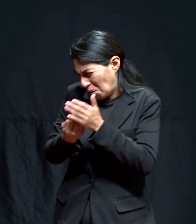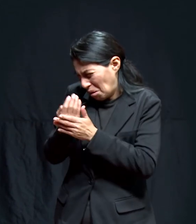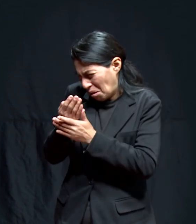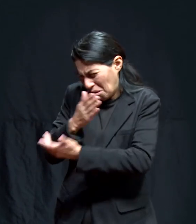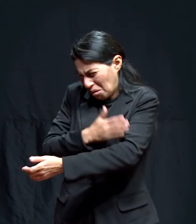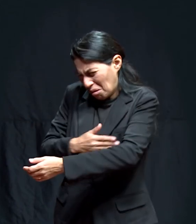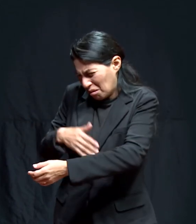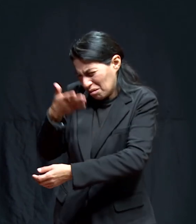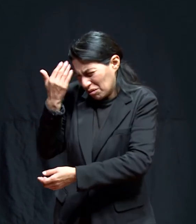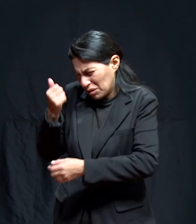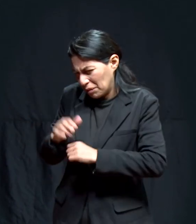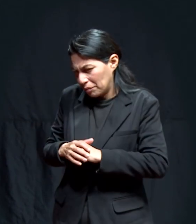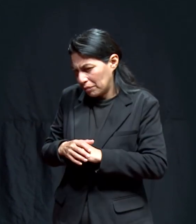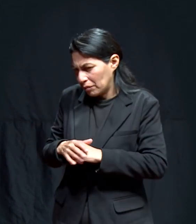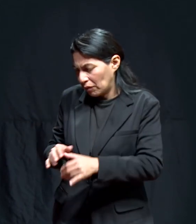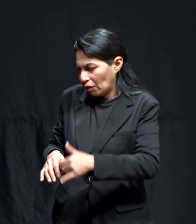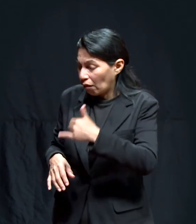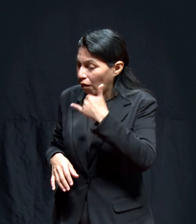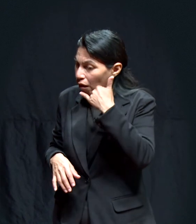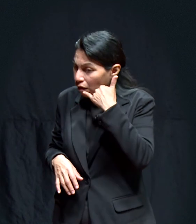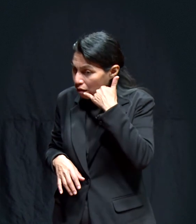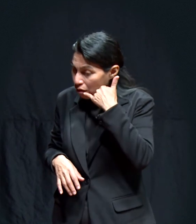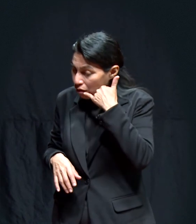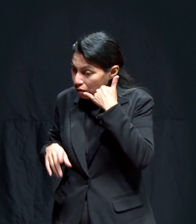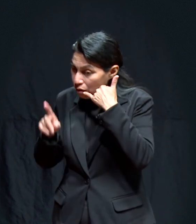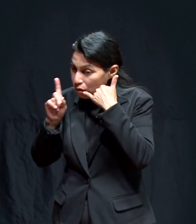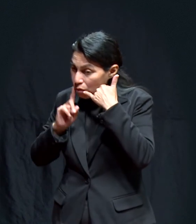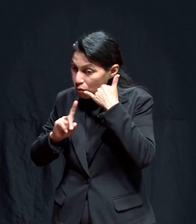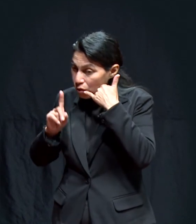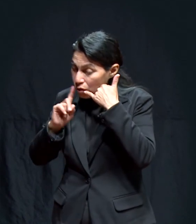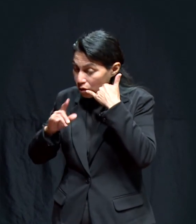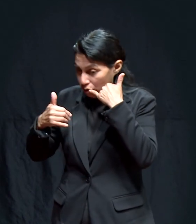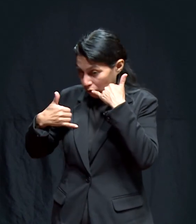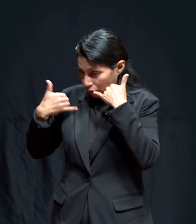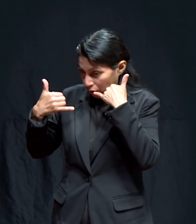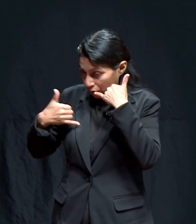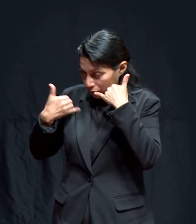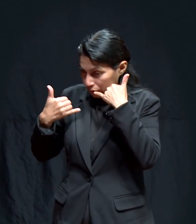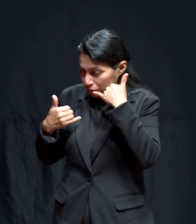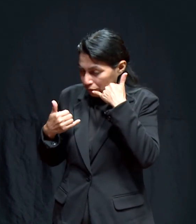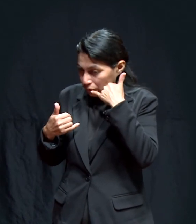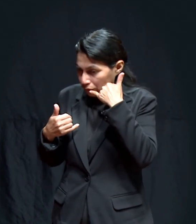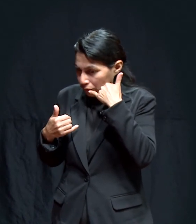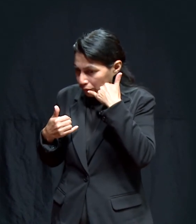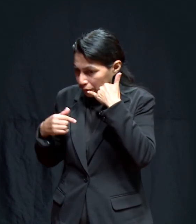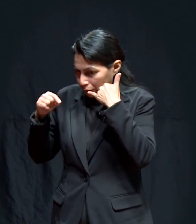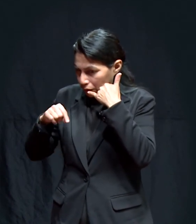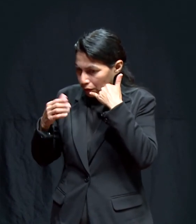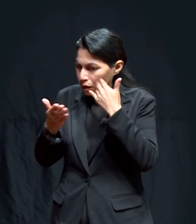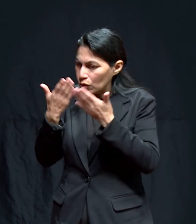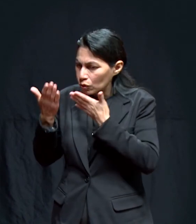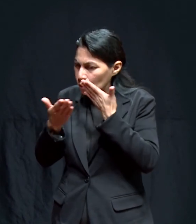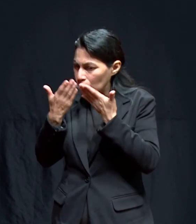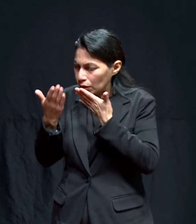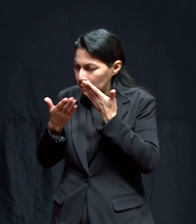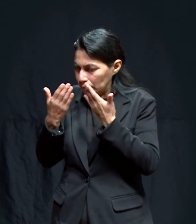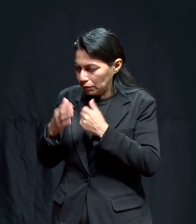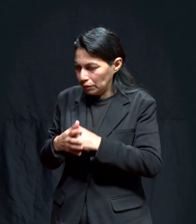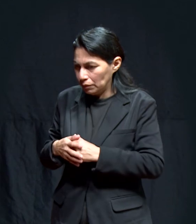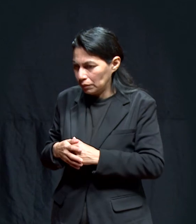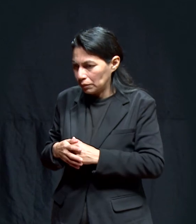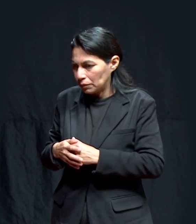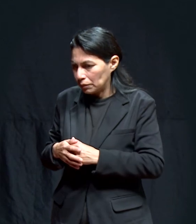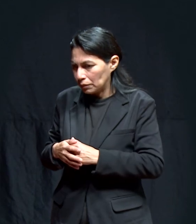mañana o en la tarde pero recibí una llamada de una señorita que inclusive son estudiantes por aquí